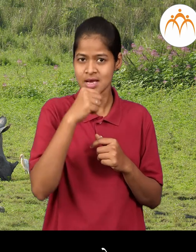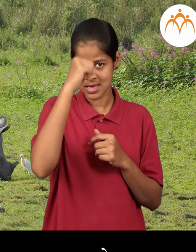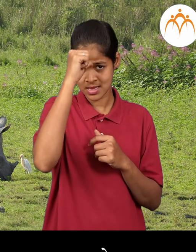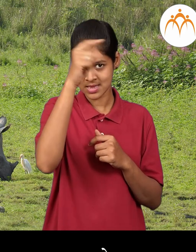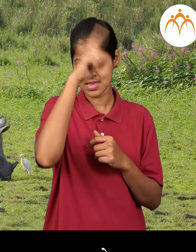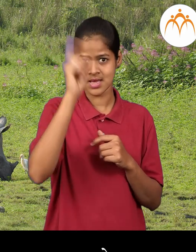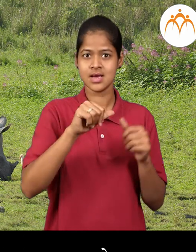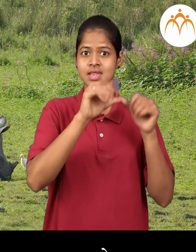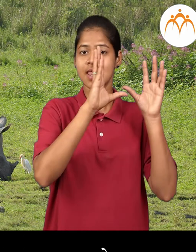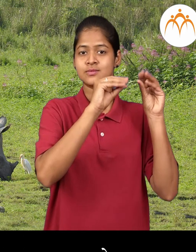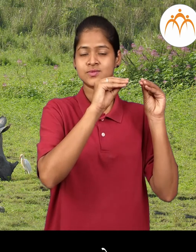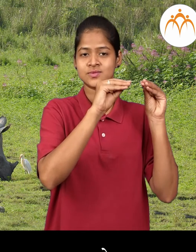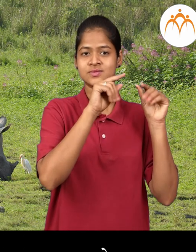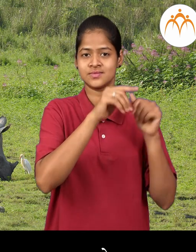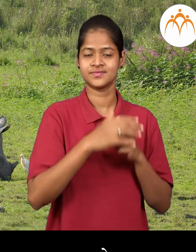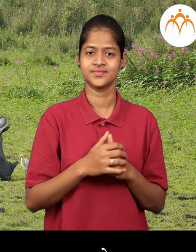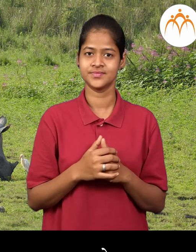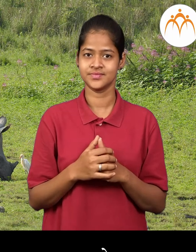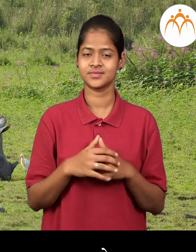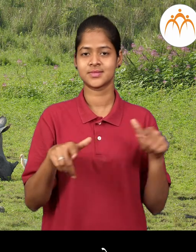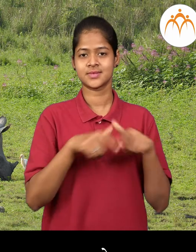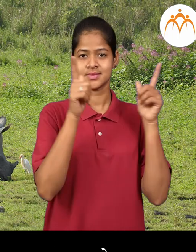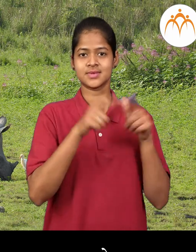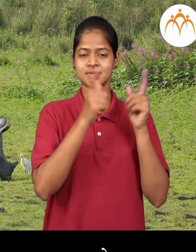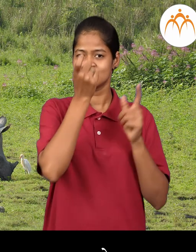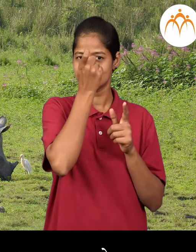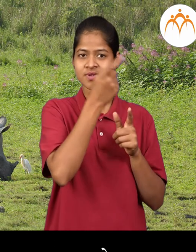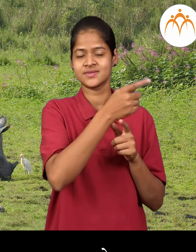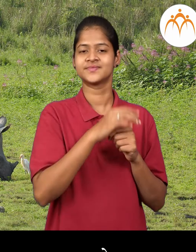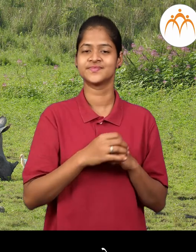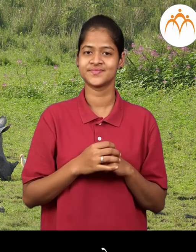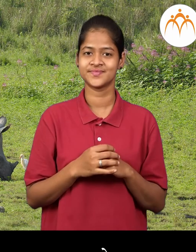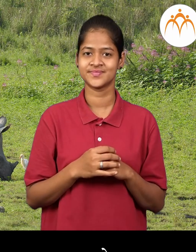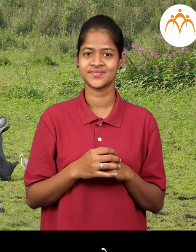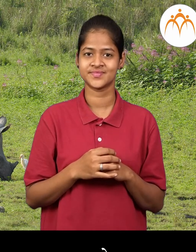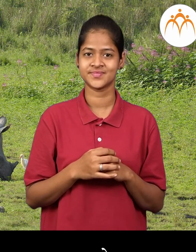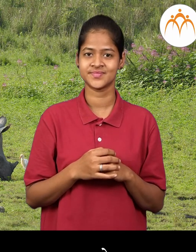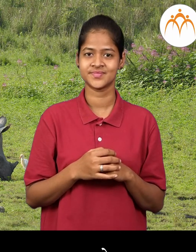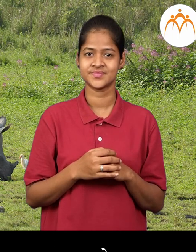आसाम मध्य गेंड्याचे अभायारण्य आहे